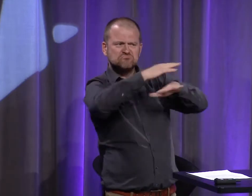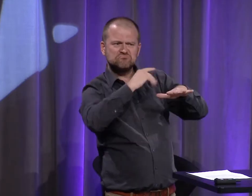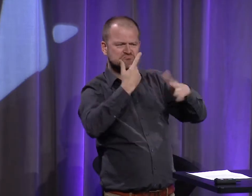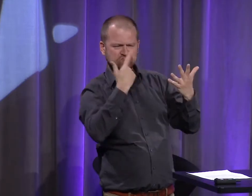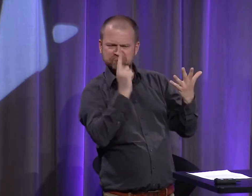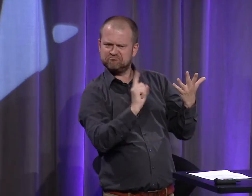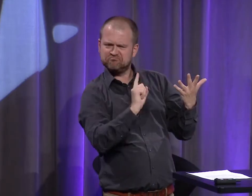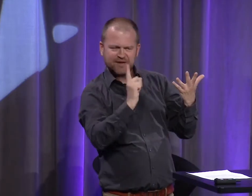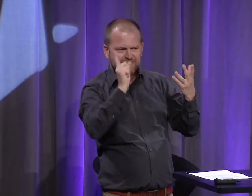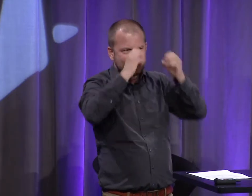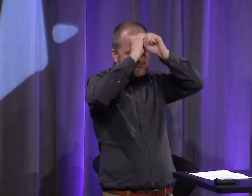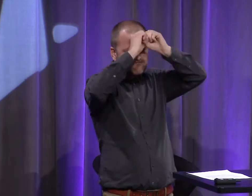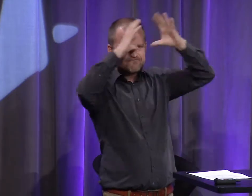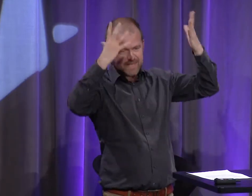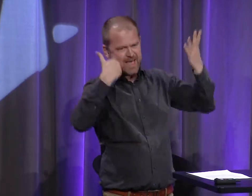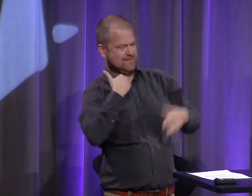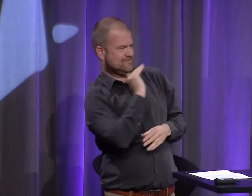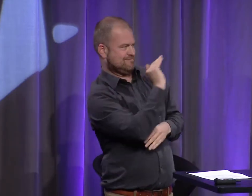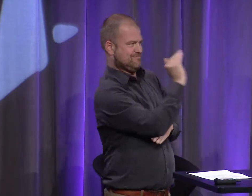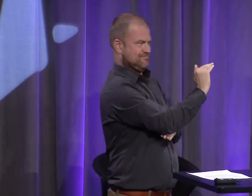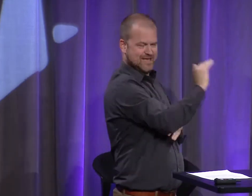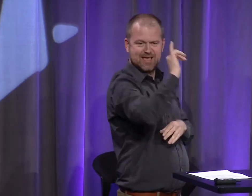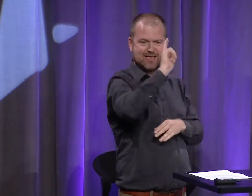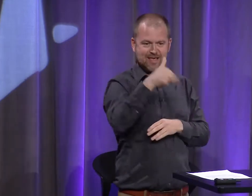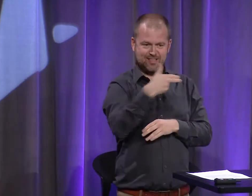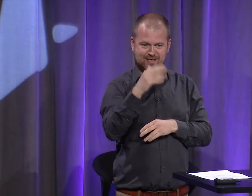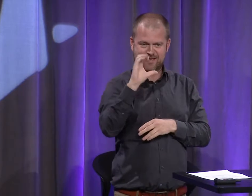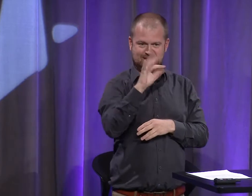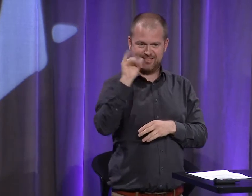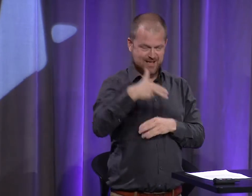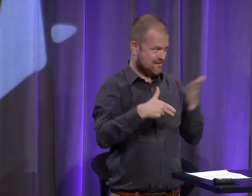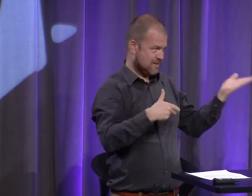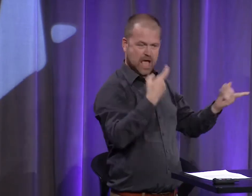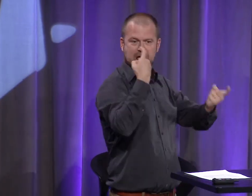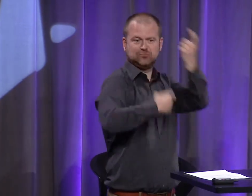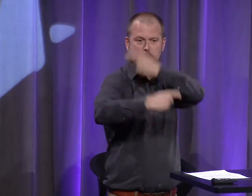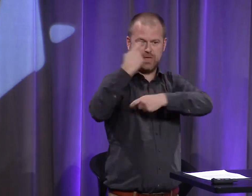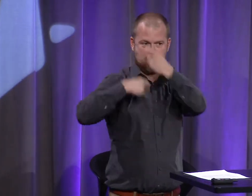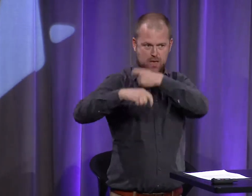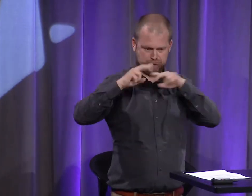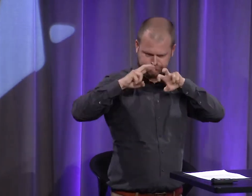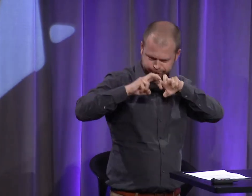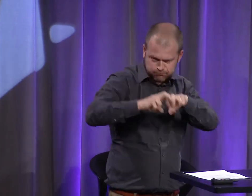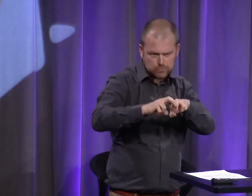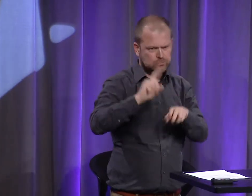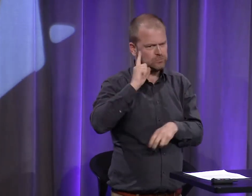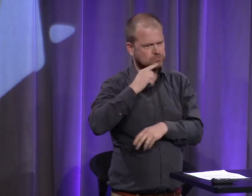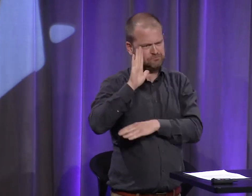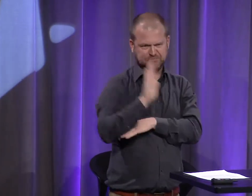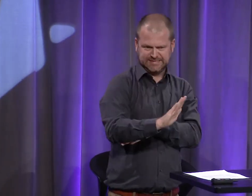est-ce qu'au Moyen-Âge, les sourds étaient comme cela ? Eh bien, pour pouvoir répondre à toutes ces questions, nous invitons ce soir